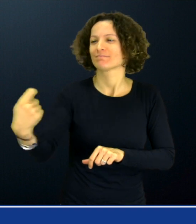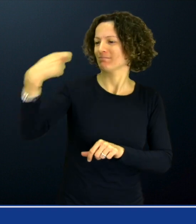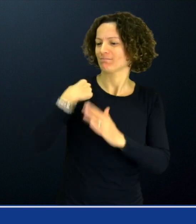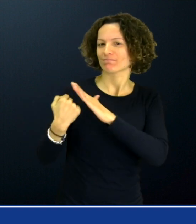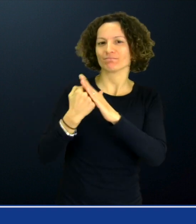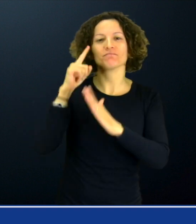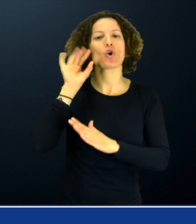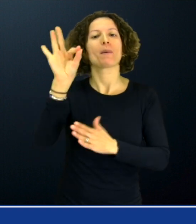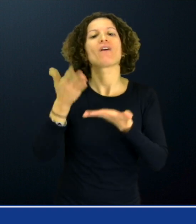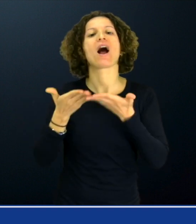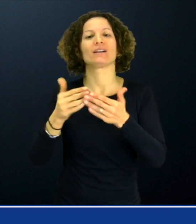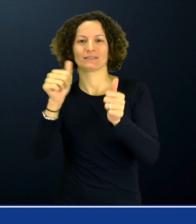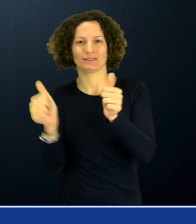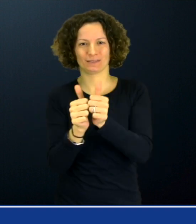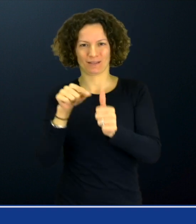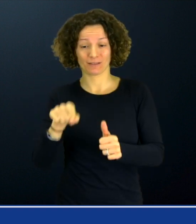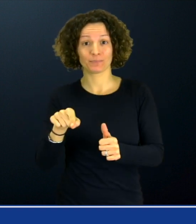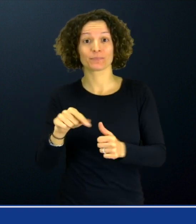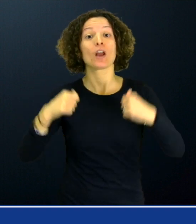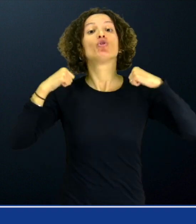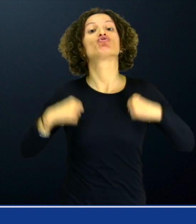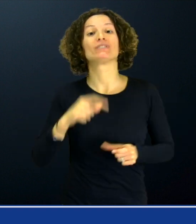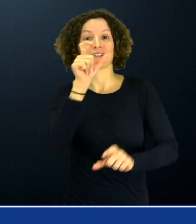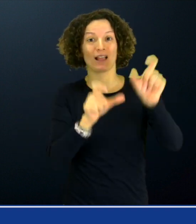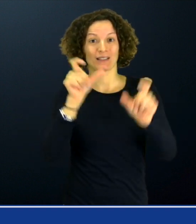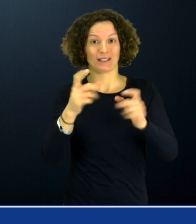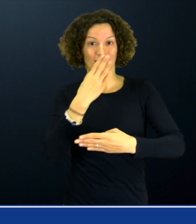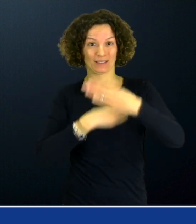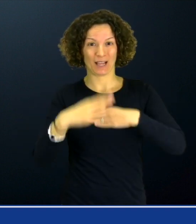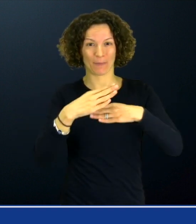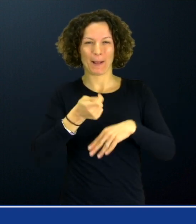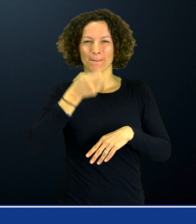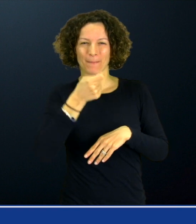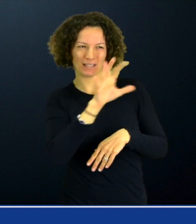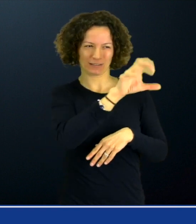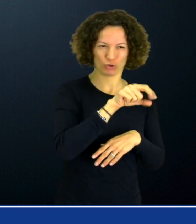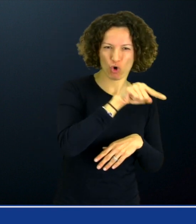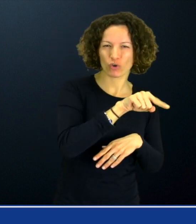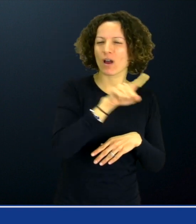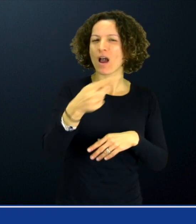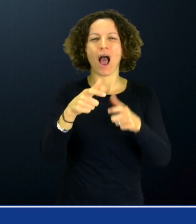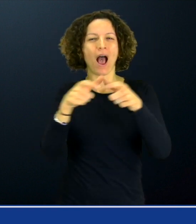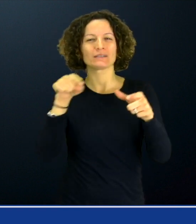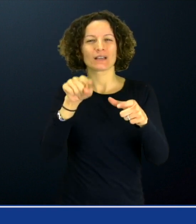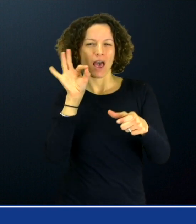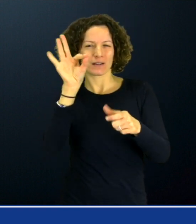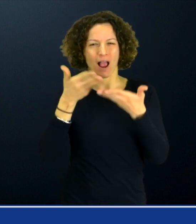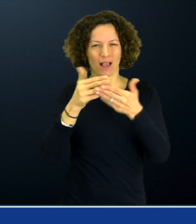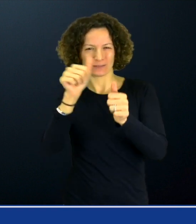I cittadini con disabilità per settori di prestazioni assistenziali, così come i pensionati, dal prossimo anno potranno quindi